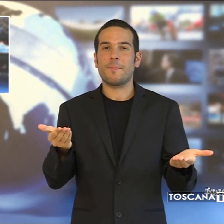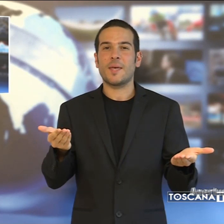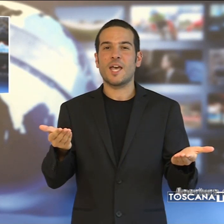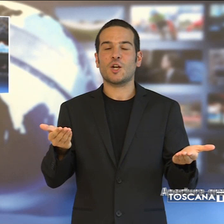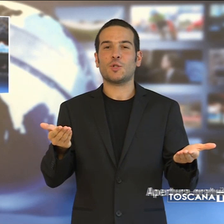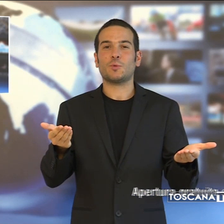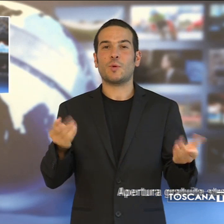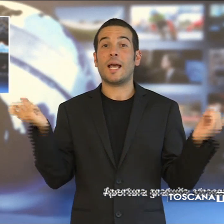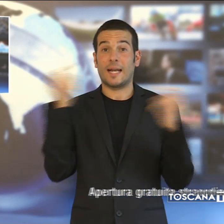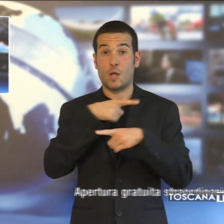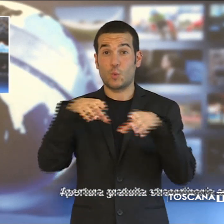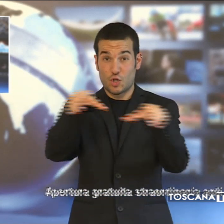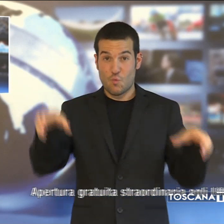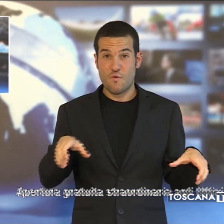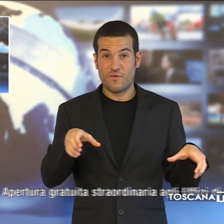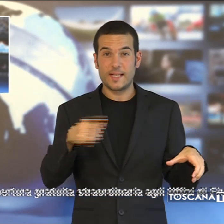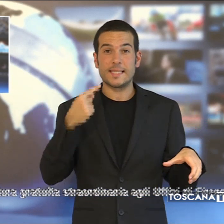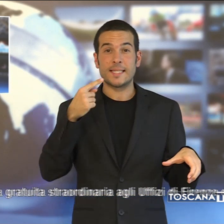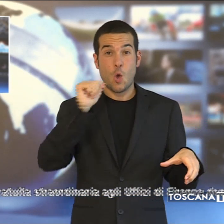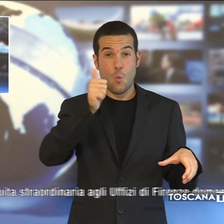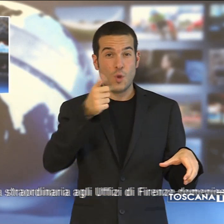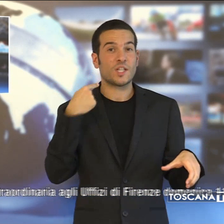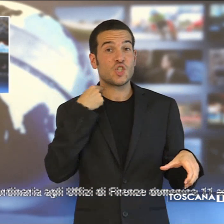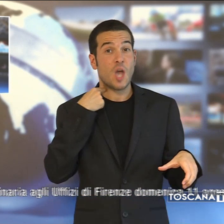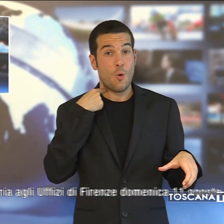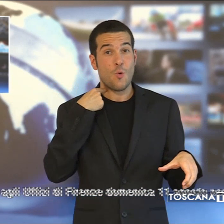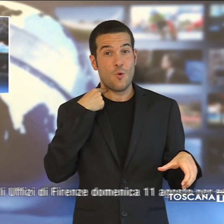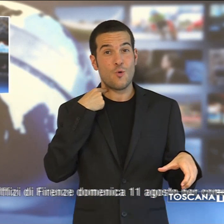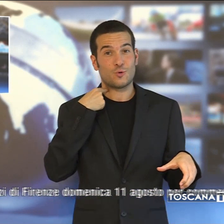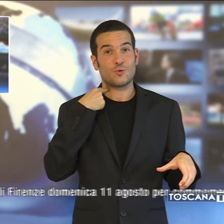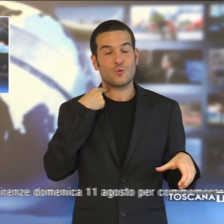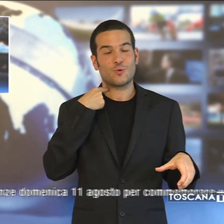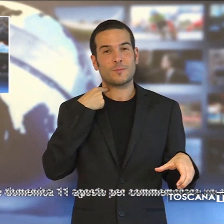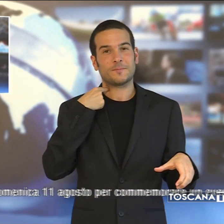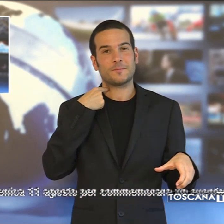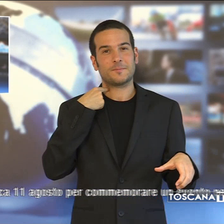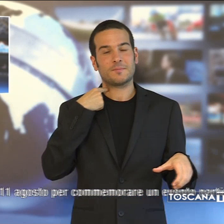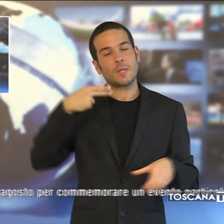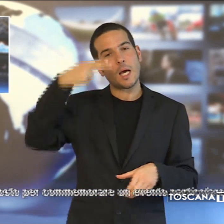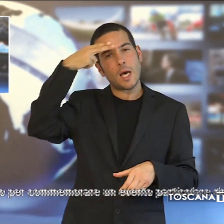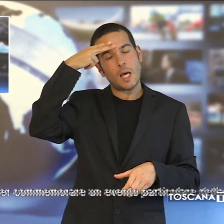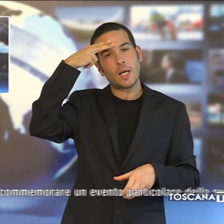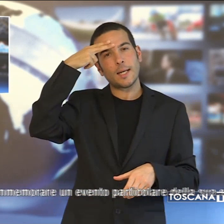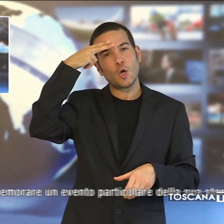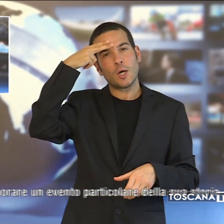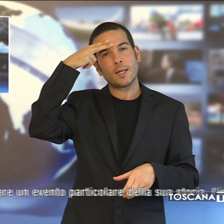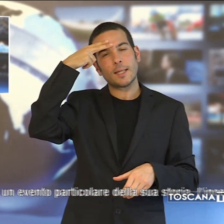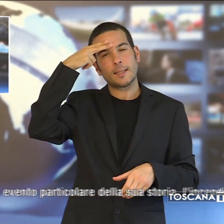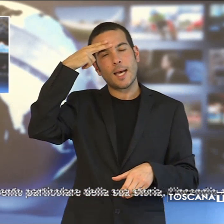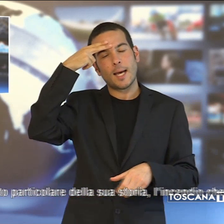Firenze, domenica 11 agosto. Per ricordare un evento